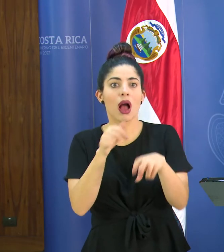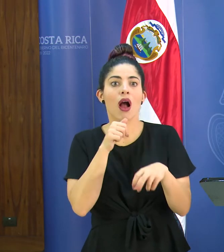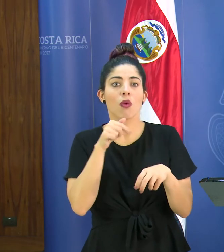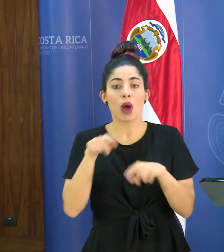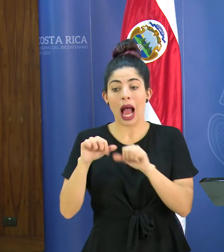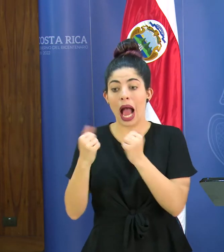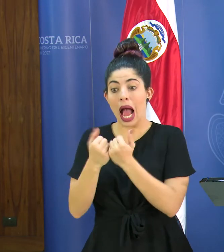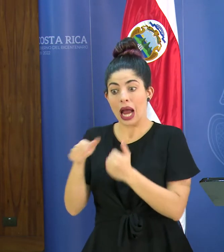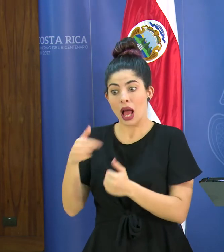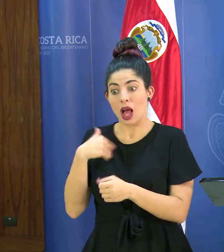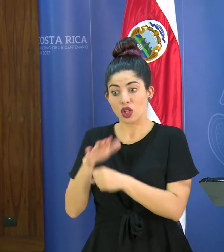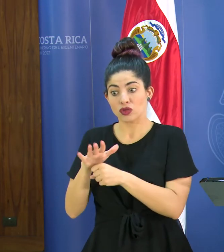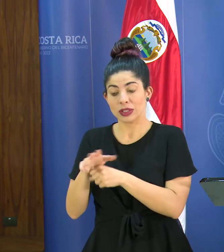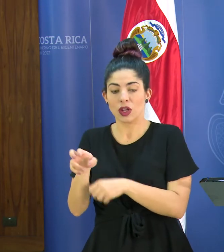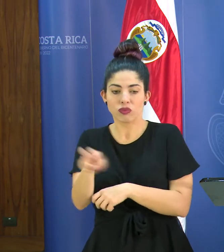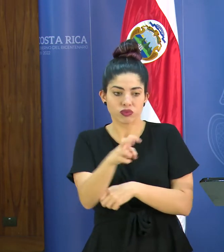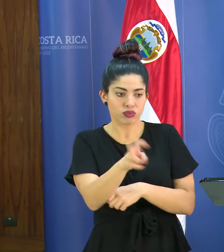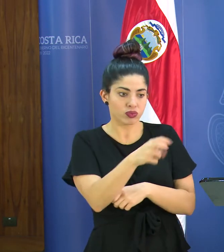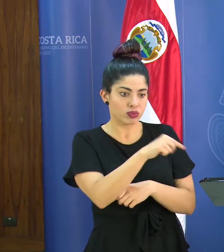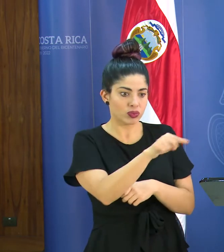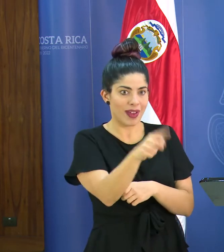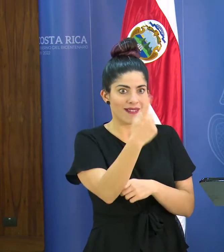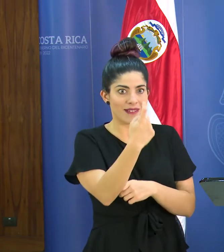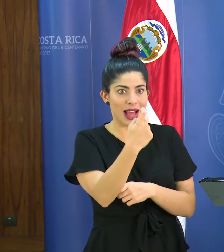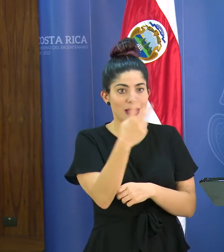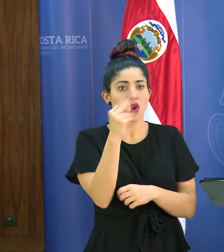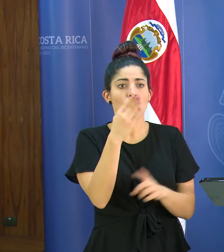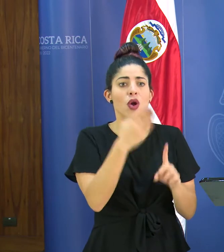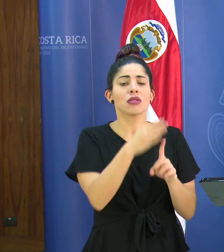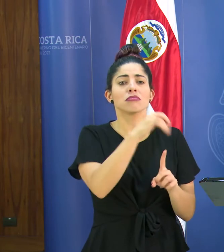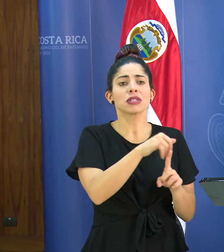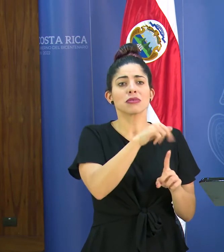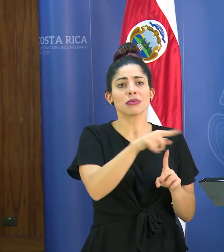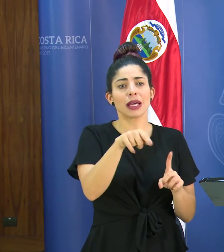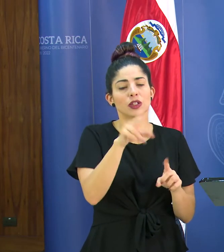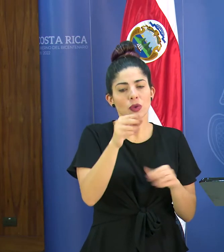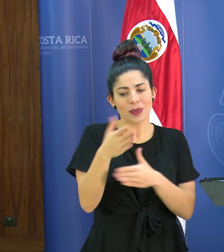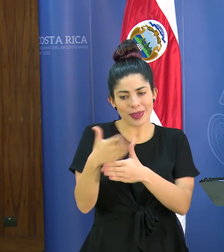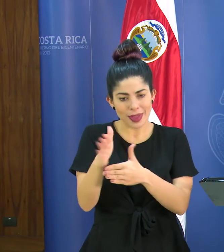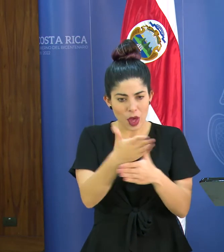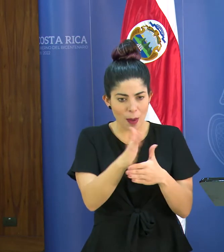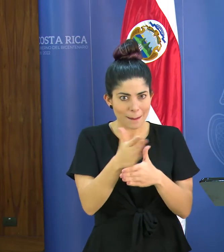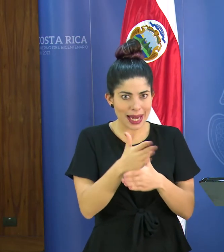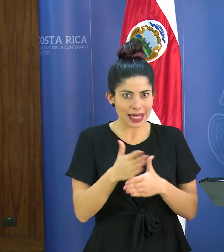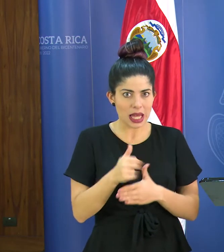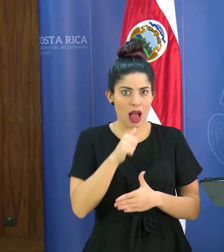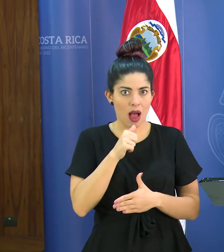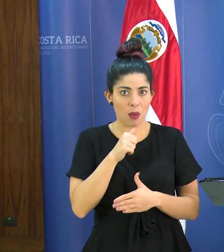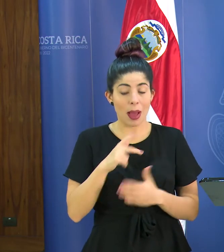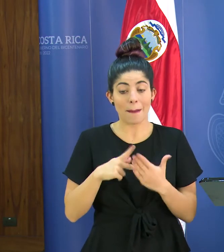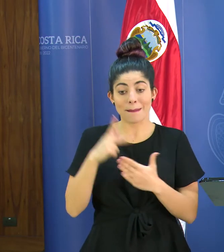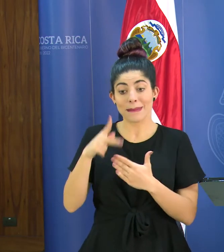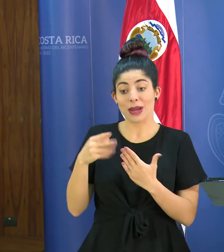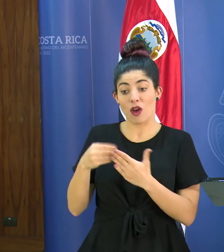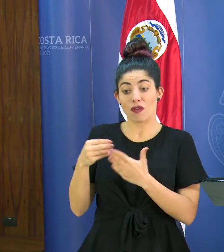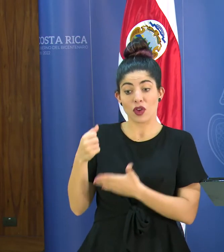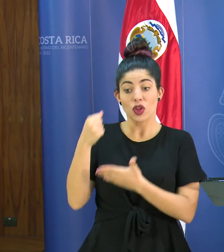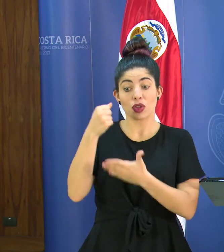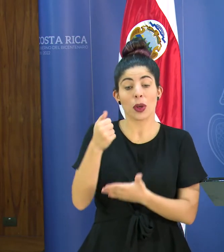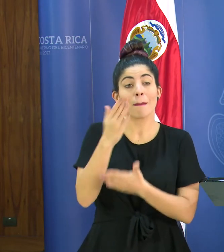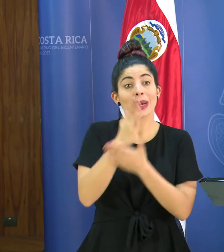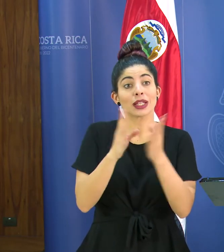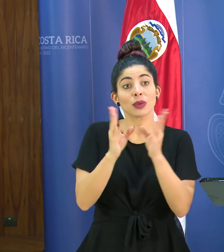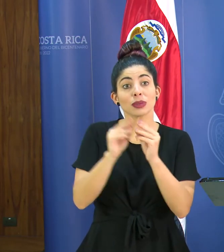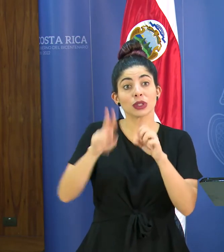un sector a otro y así no afectar siempre a la misma población los planes de inversión aprobados por la comisión